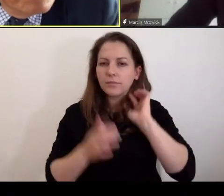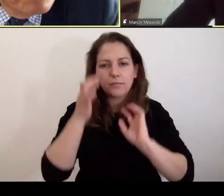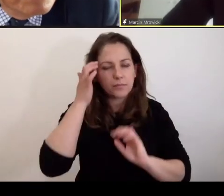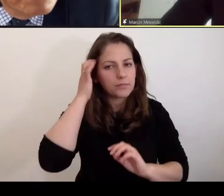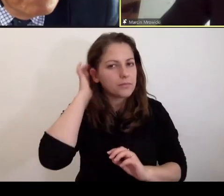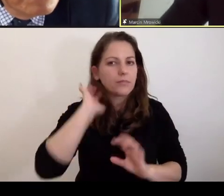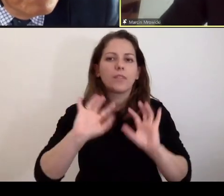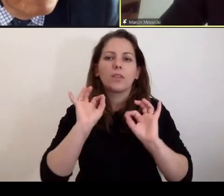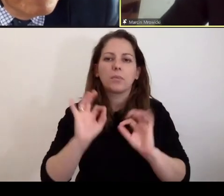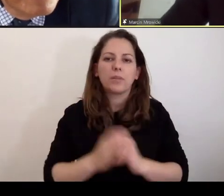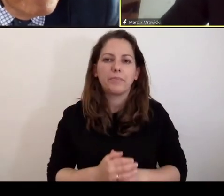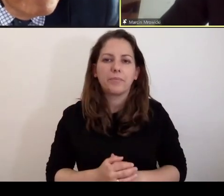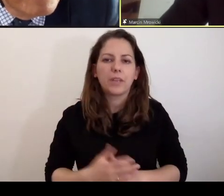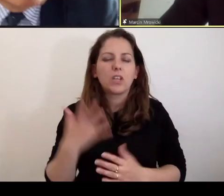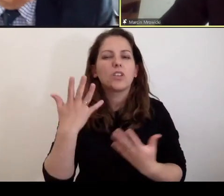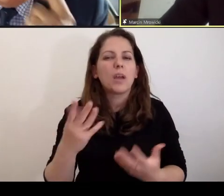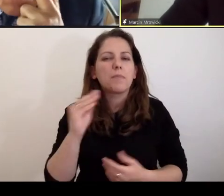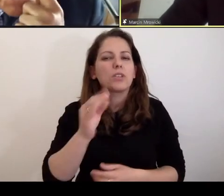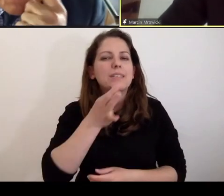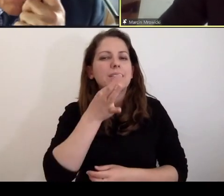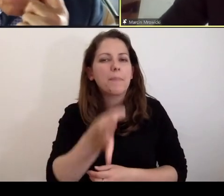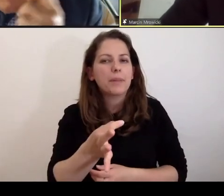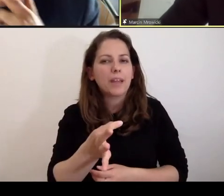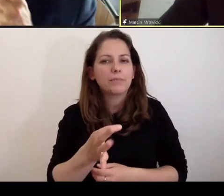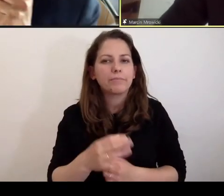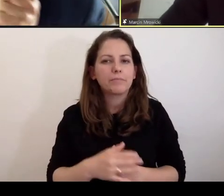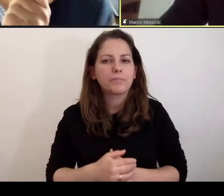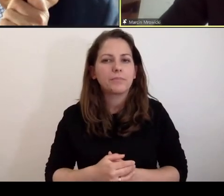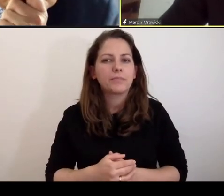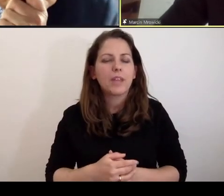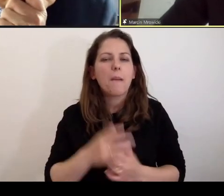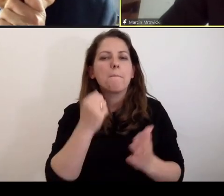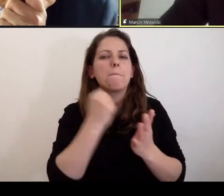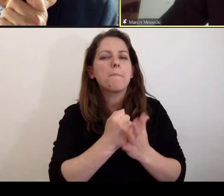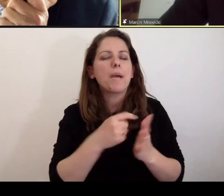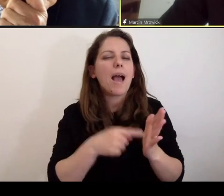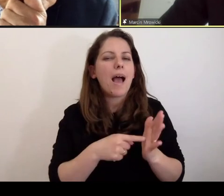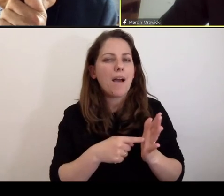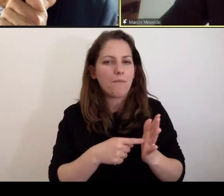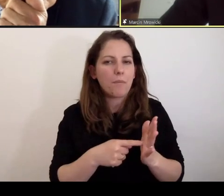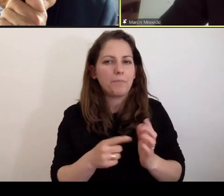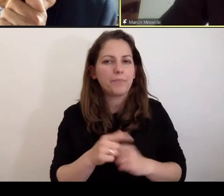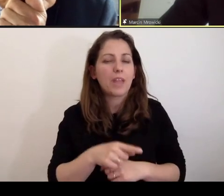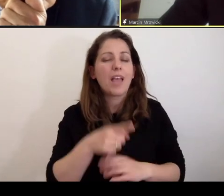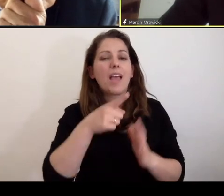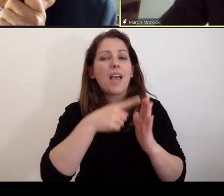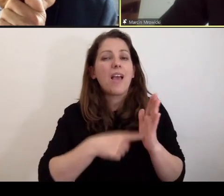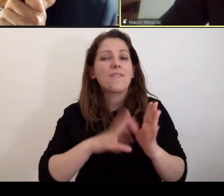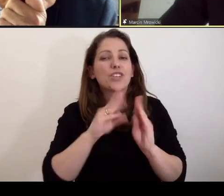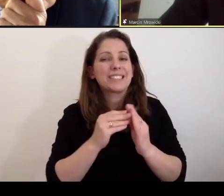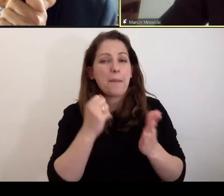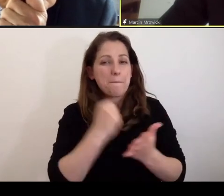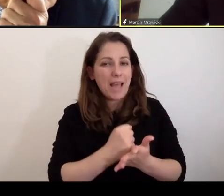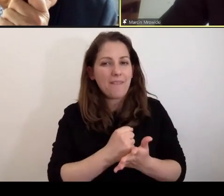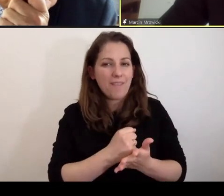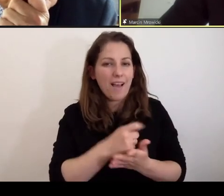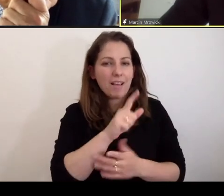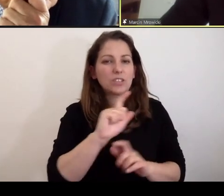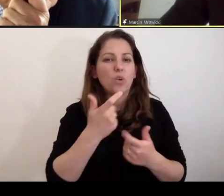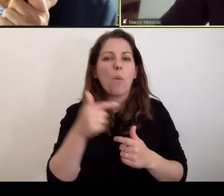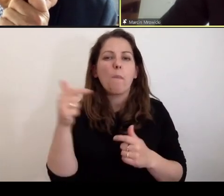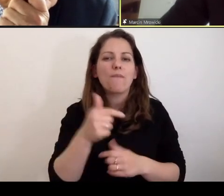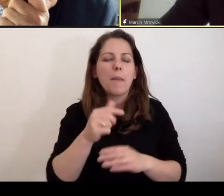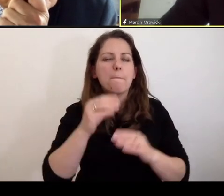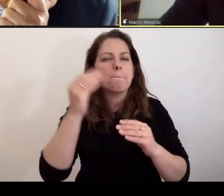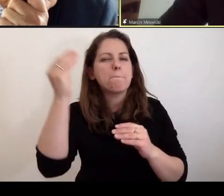Dobrze. Chciałbym się zapytać o pouczenia, o prawach, ponieważ one są, te wszystkie prawa, o których powinien zostać